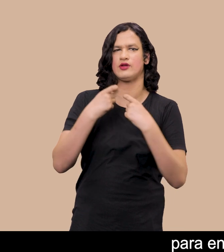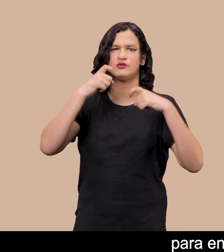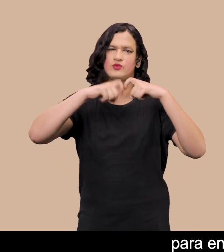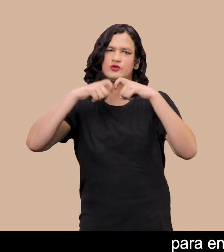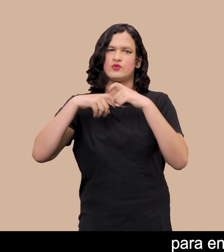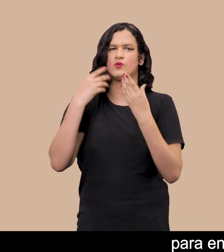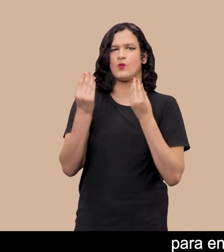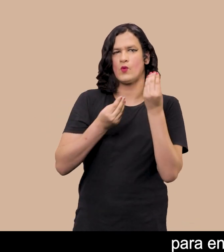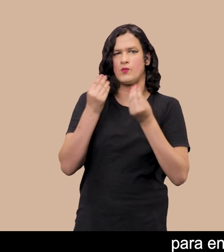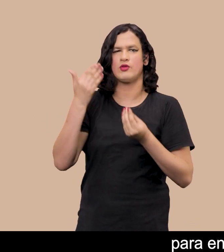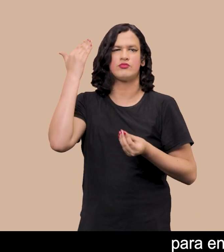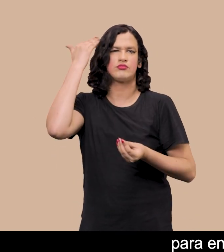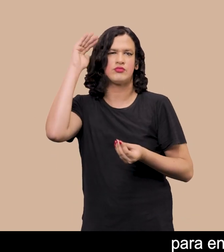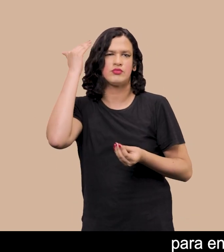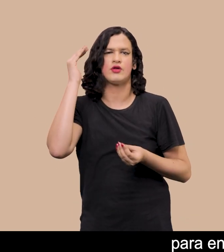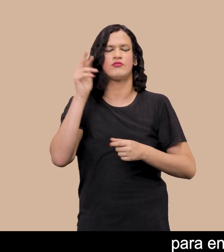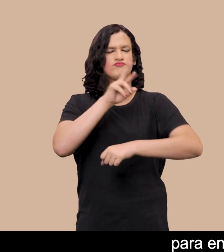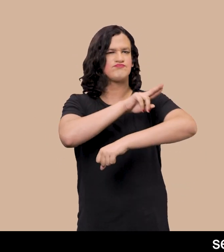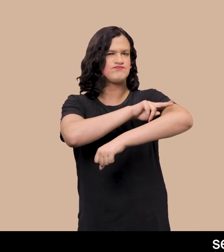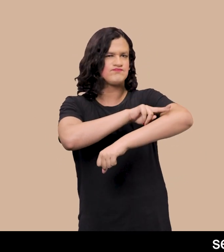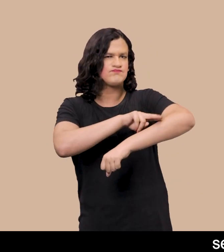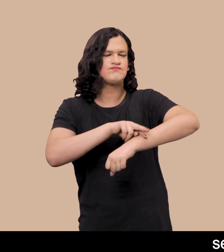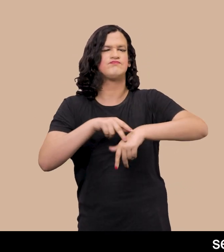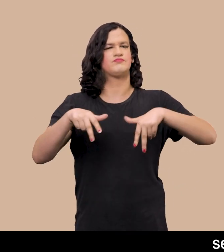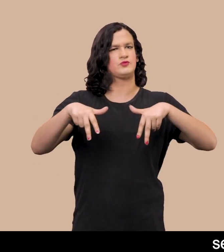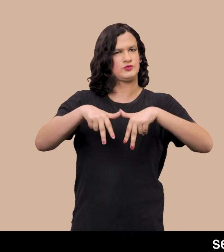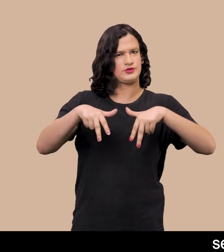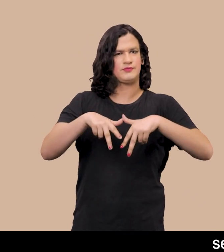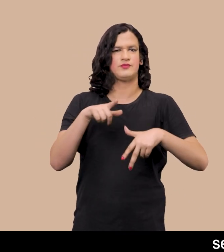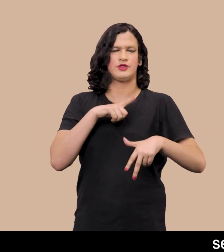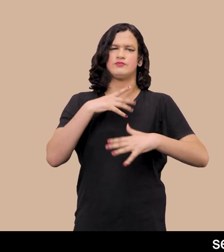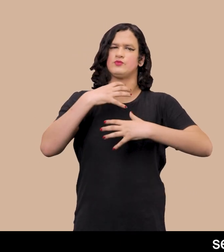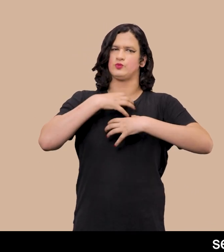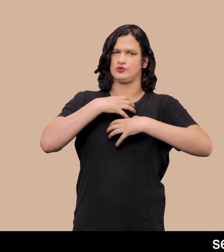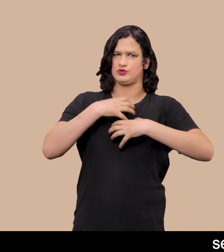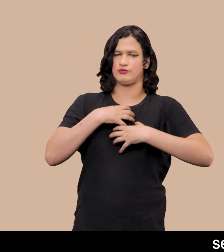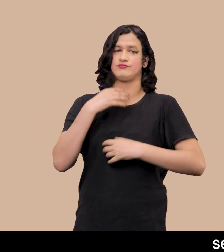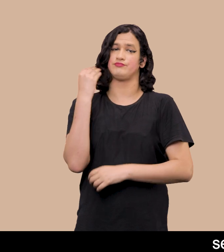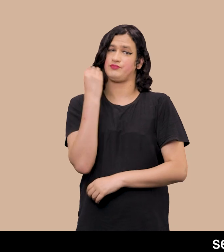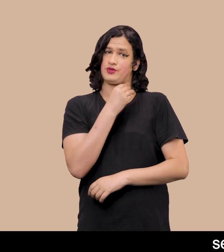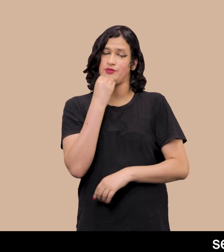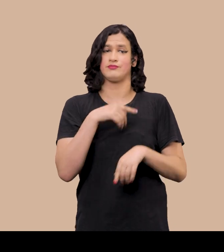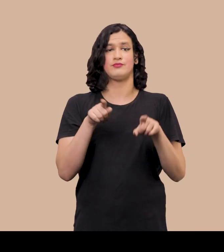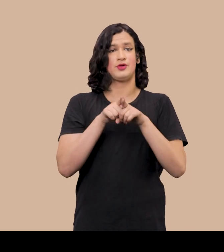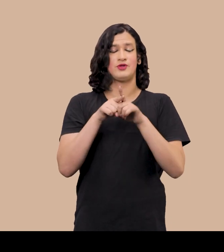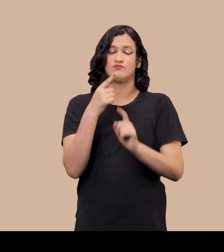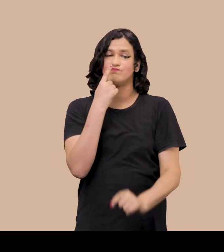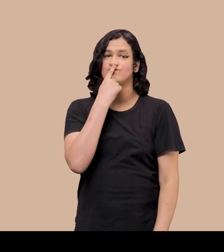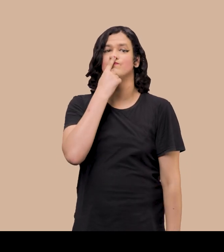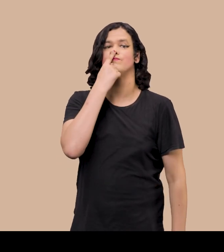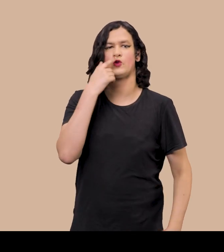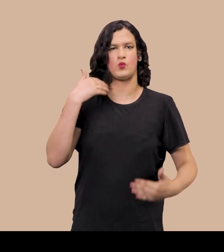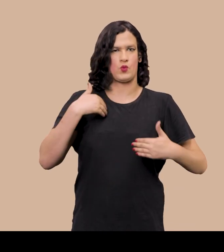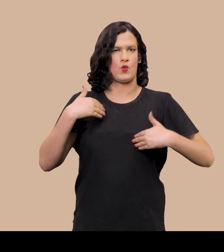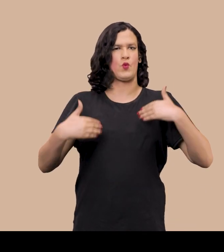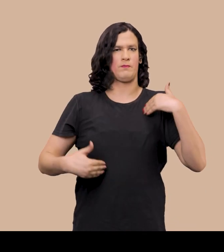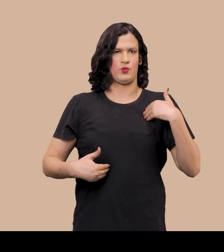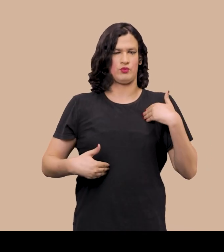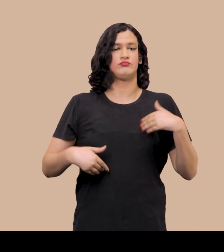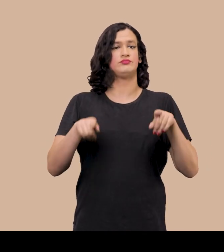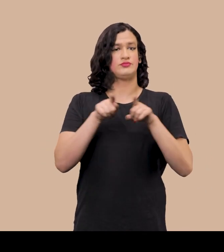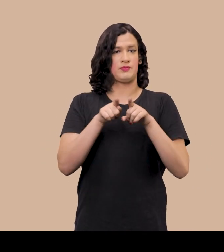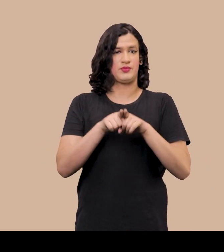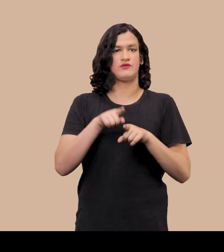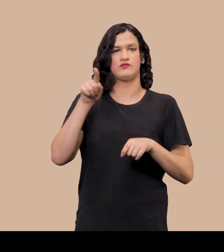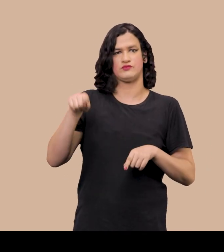relações de raça, classe e gênero Se dão em situações de vulnerabilidade e intimidade Entre o seu corpo e o deles